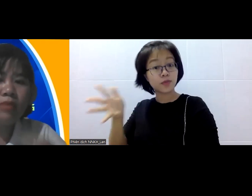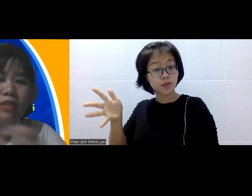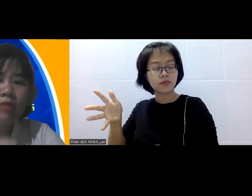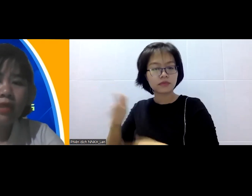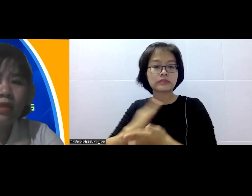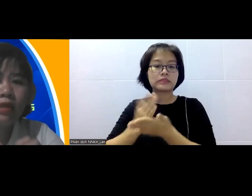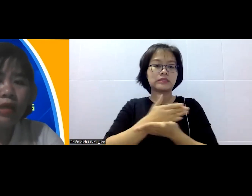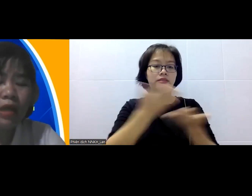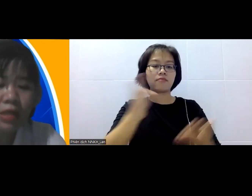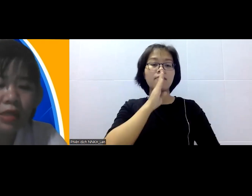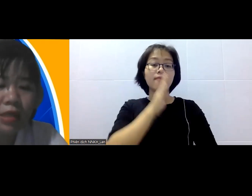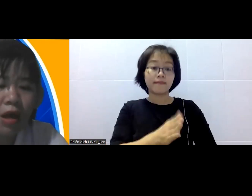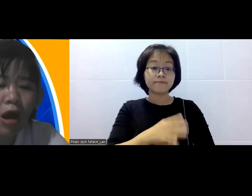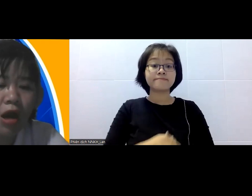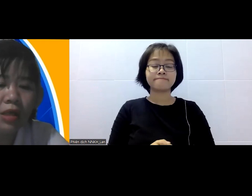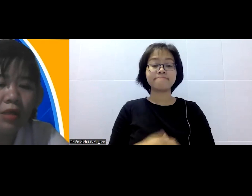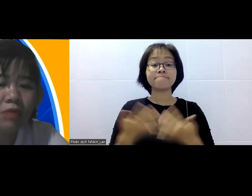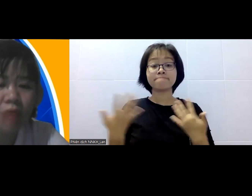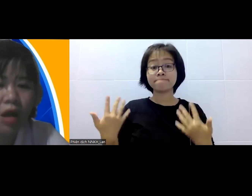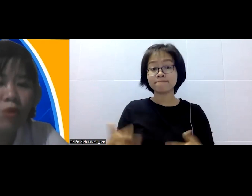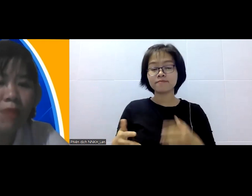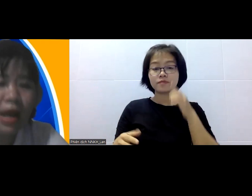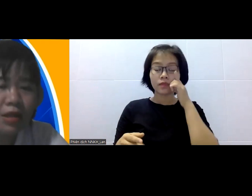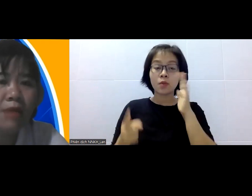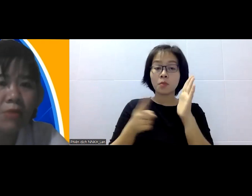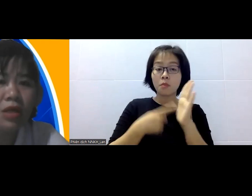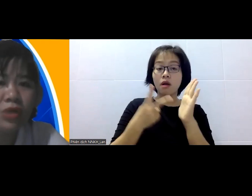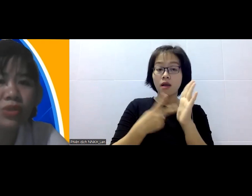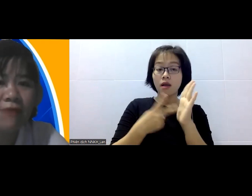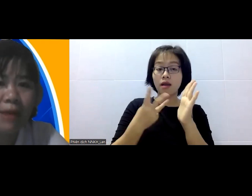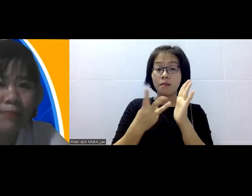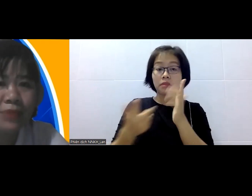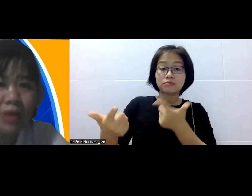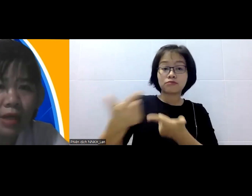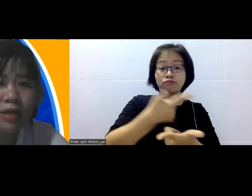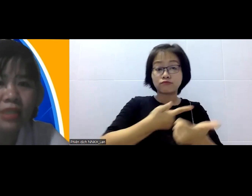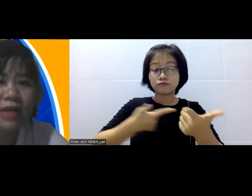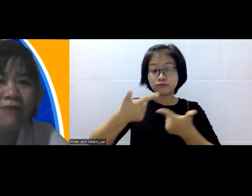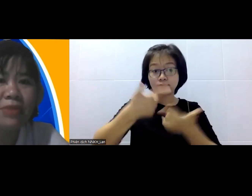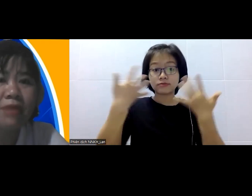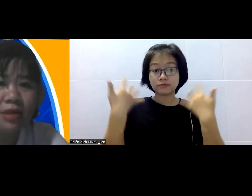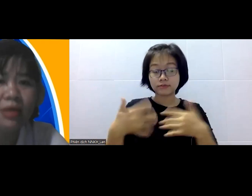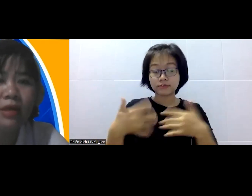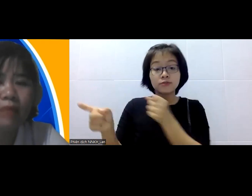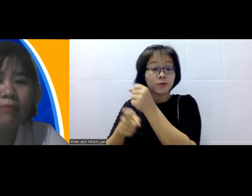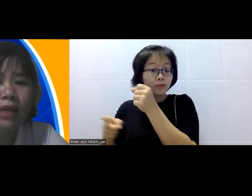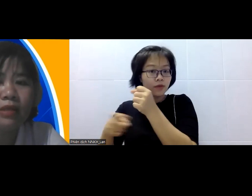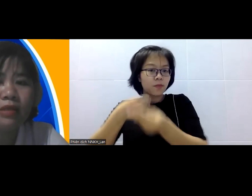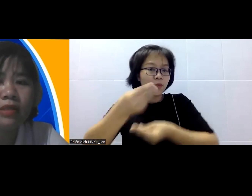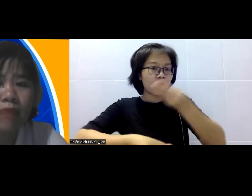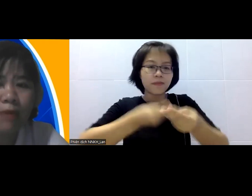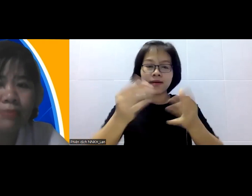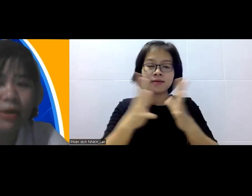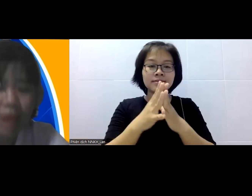bên ngoài bên trong như vậy thì những cái lần như vậy thì họ cái người nông dân họ cũng bán thêm rất là nhiều sản phẩm nhất là những cái sản phẩm chế biến mà